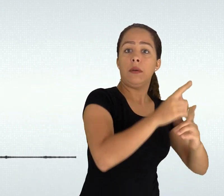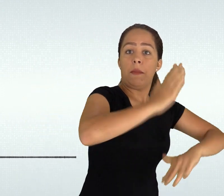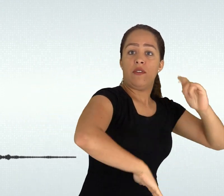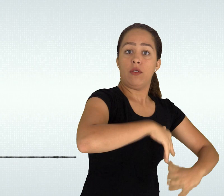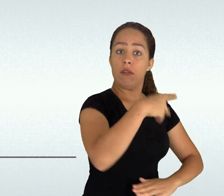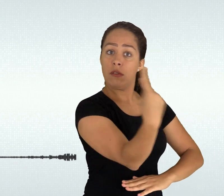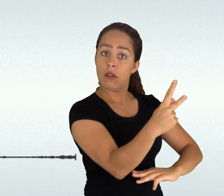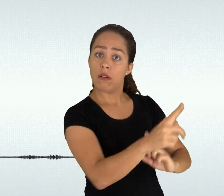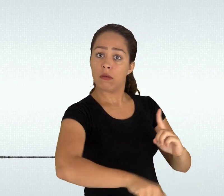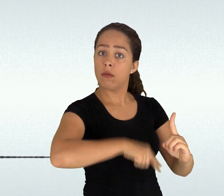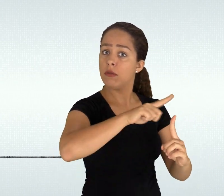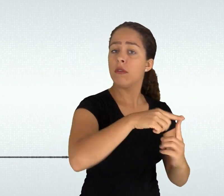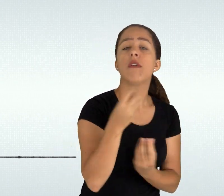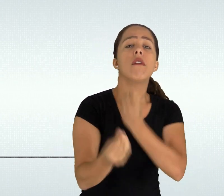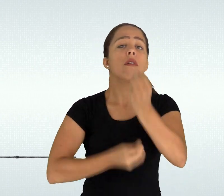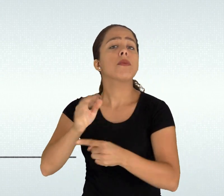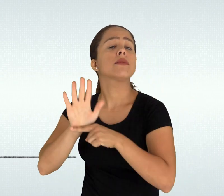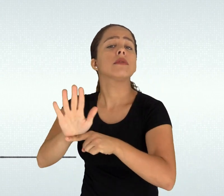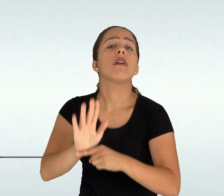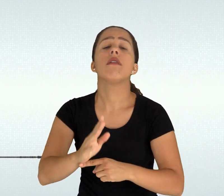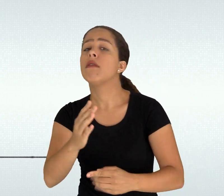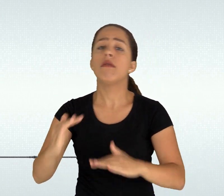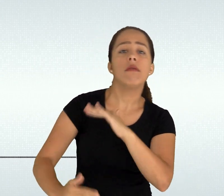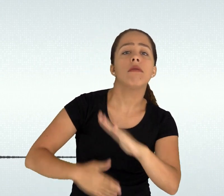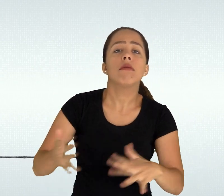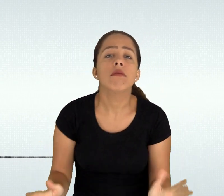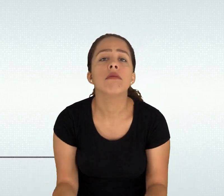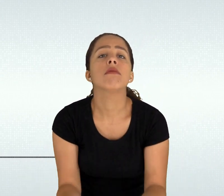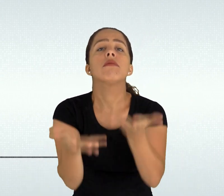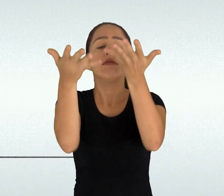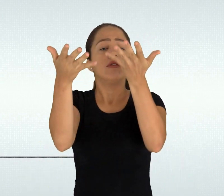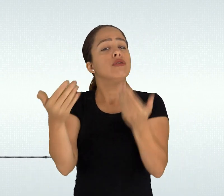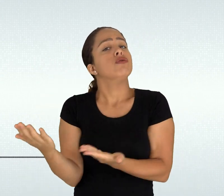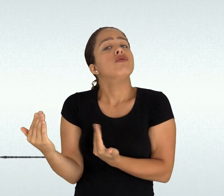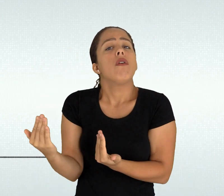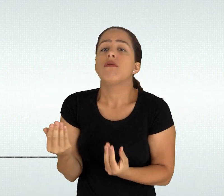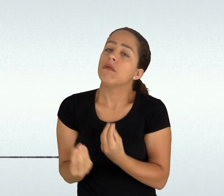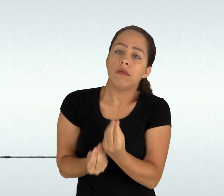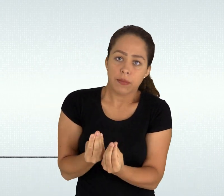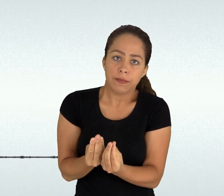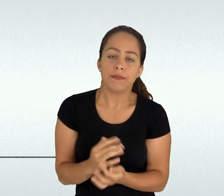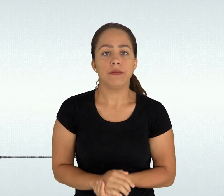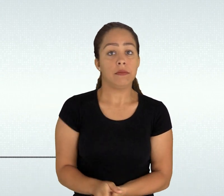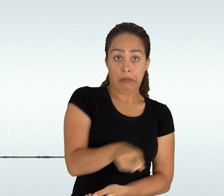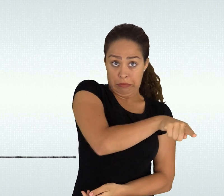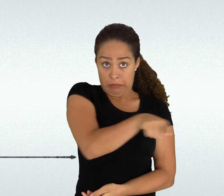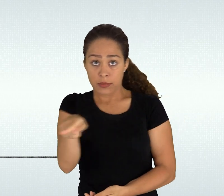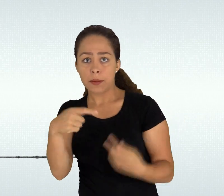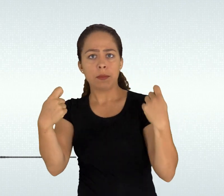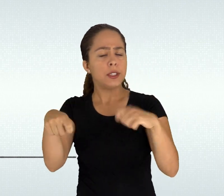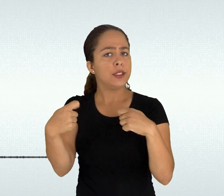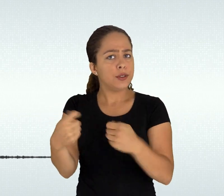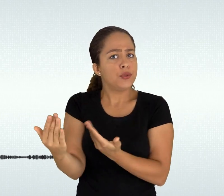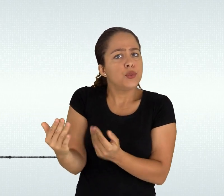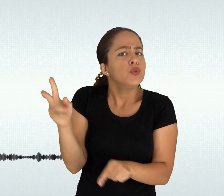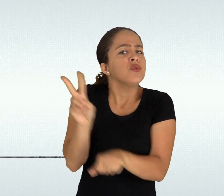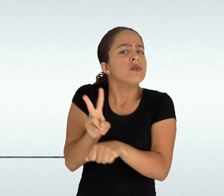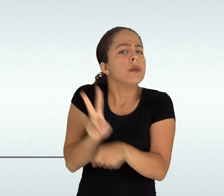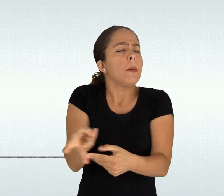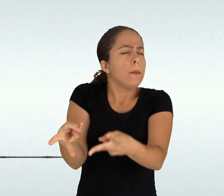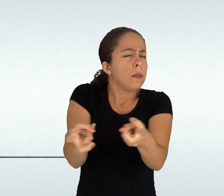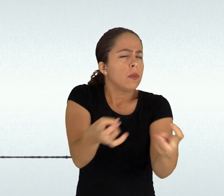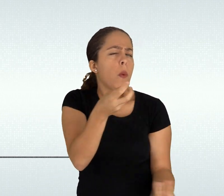-la o mais plenamente possível em nossa prática educacional diária implica considerarmos a combinação entre os